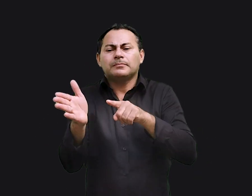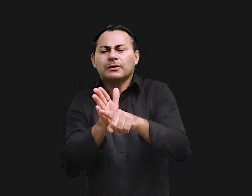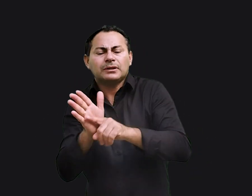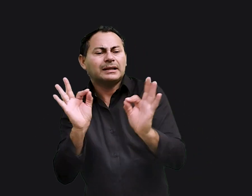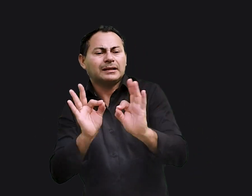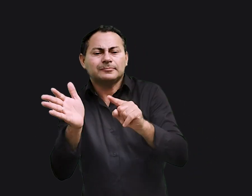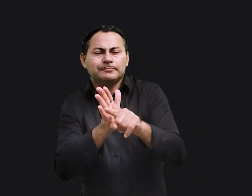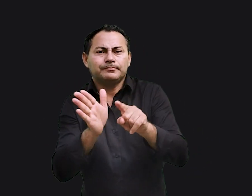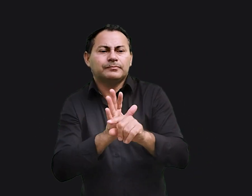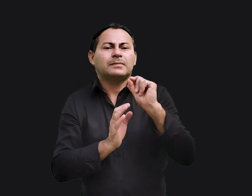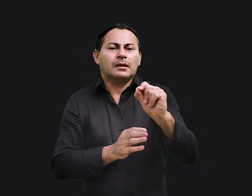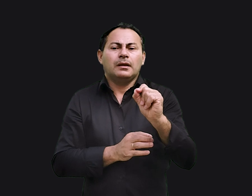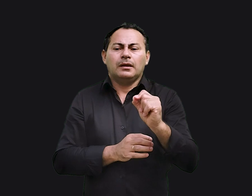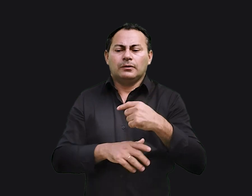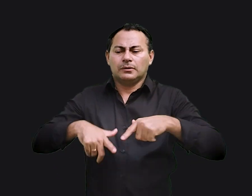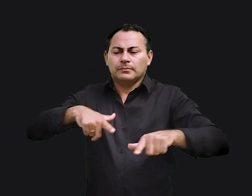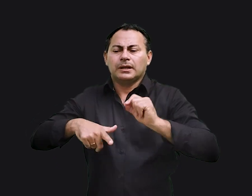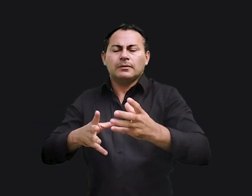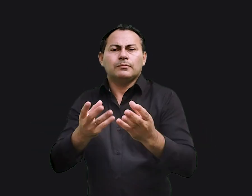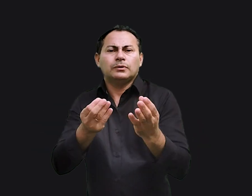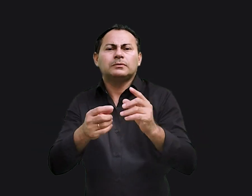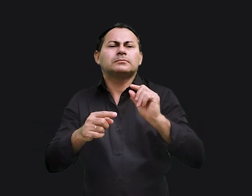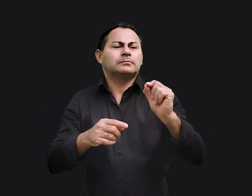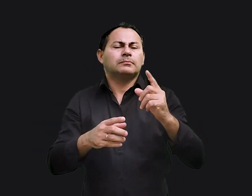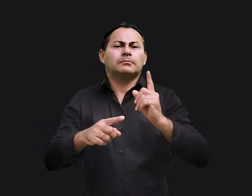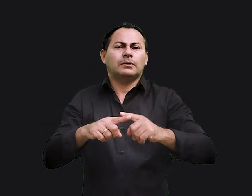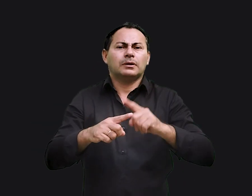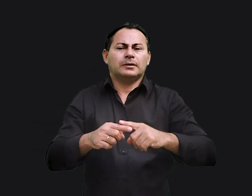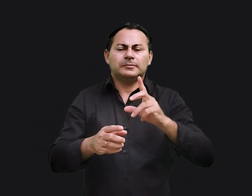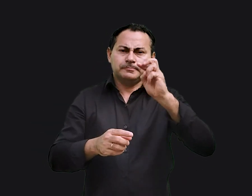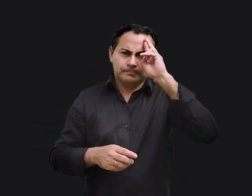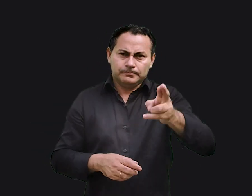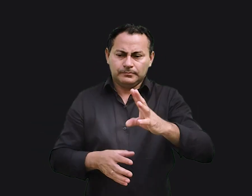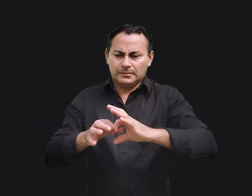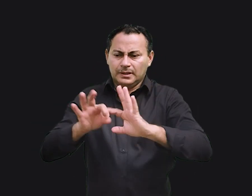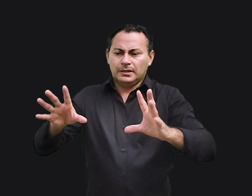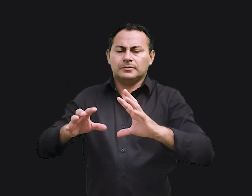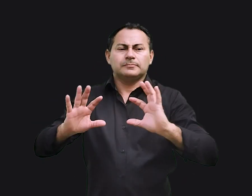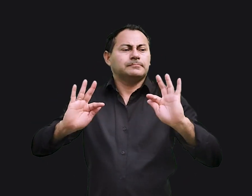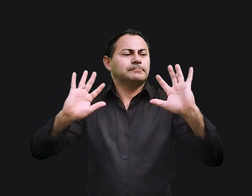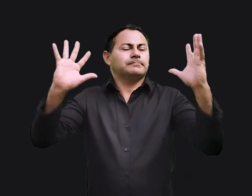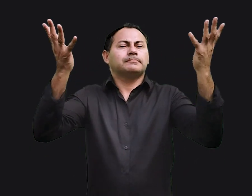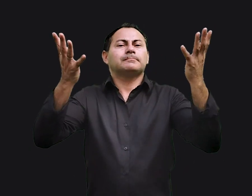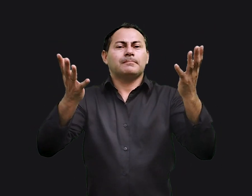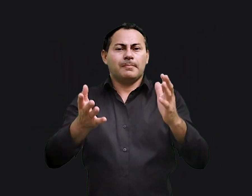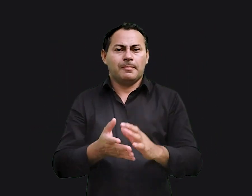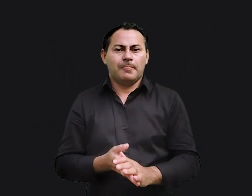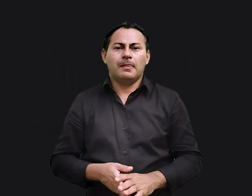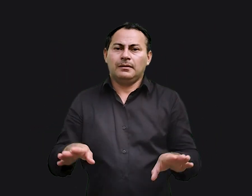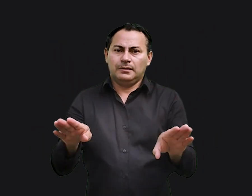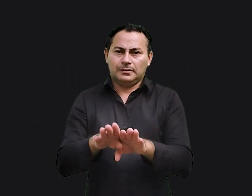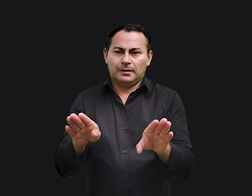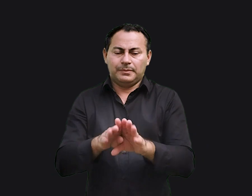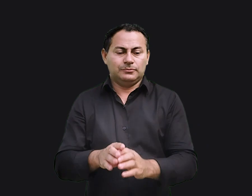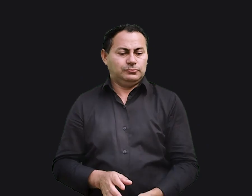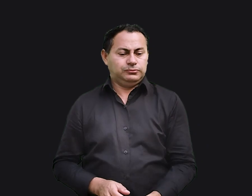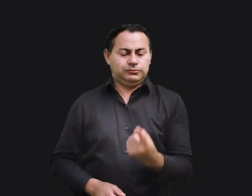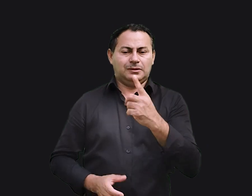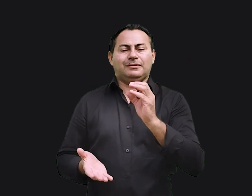perguntava para quem estou trabalhando tanto e por que razão deixo de me divertir? Isso também é um absurdo.